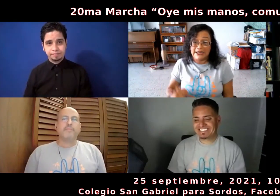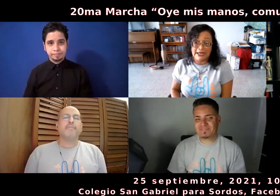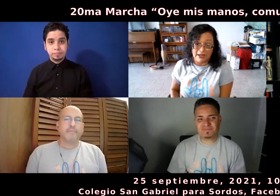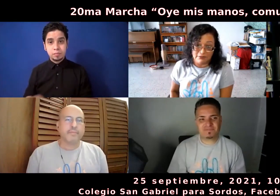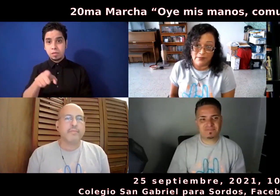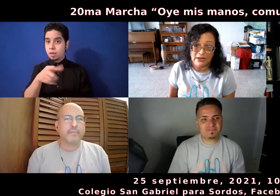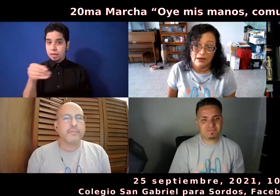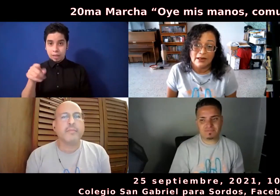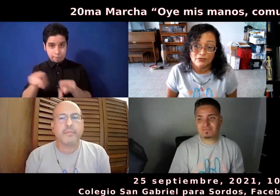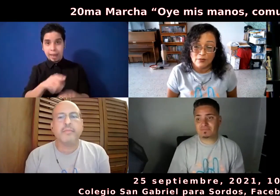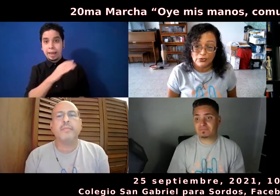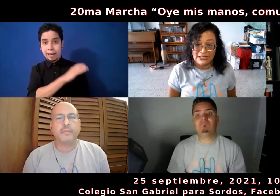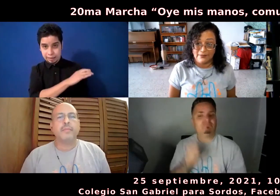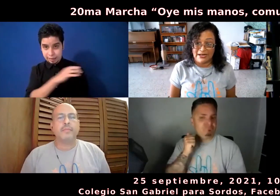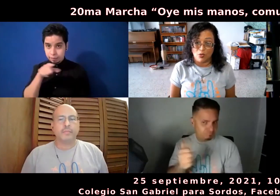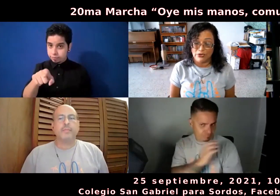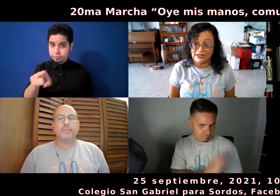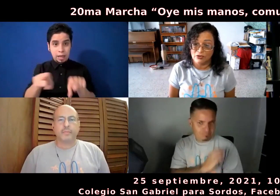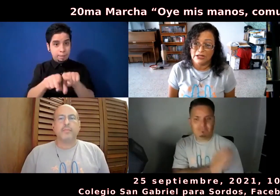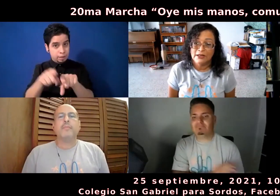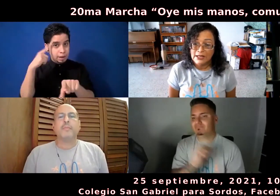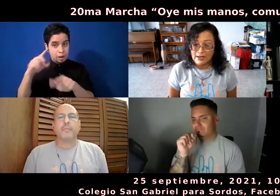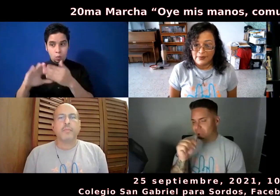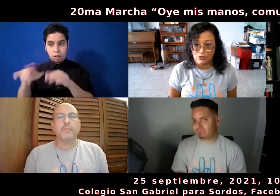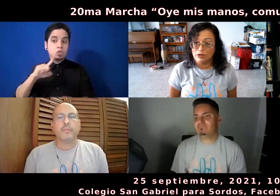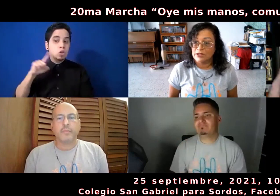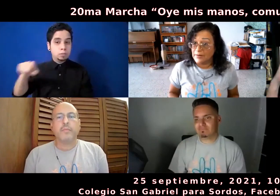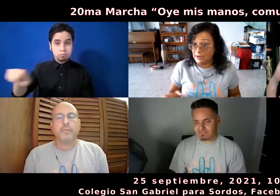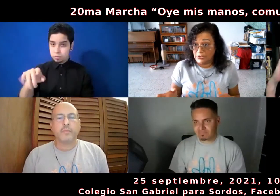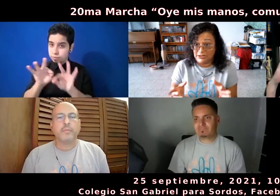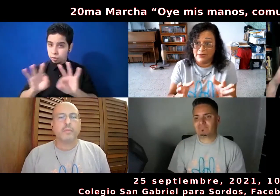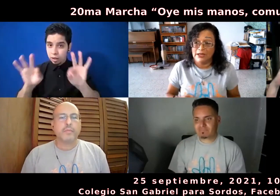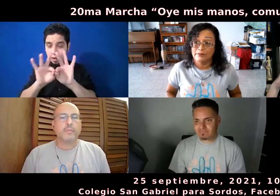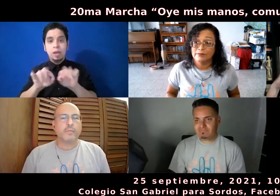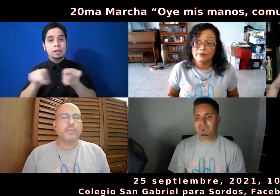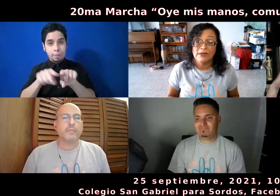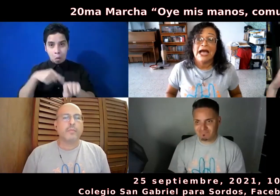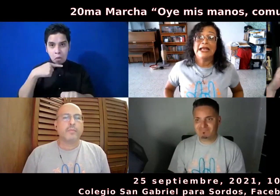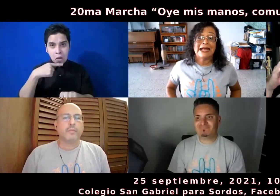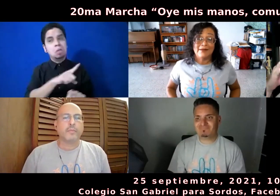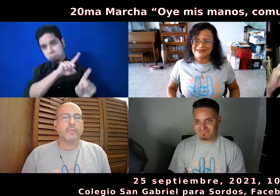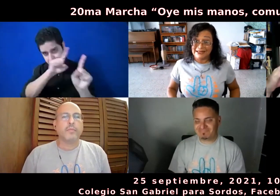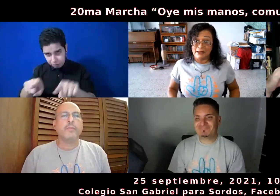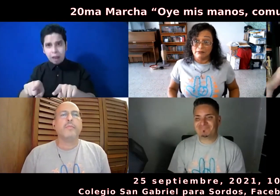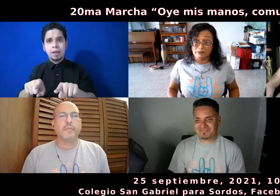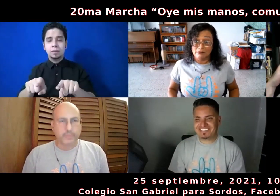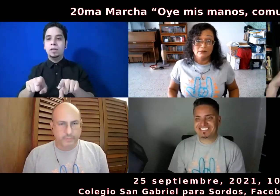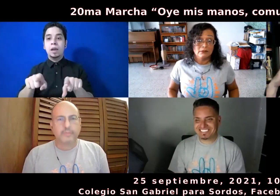clínicas también, que eso es importante para la comunidad sorda, pero también la oyente va allá. Ah, y las camisetas. La venta de